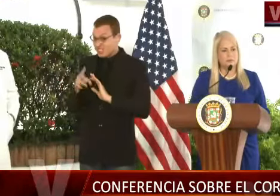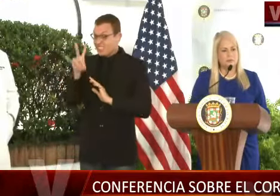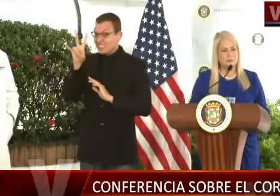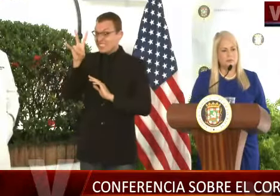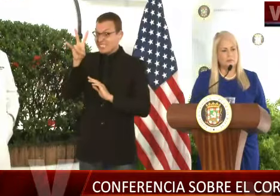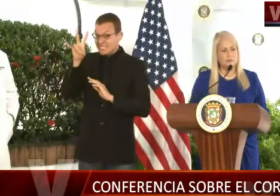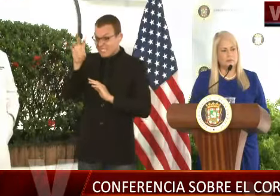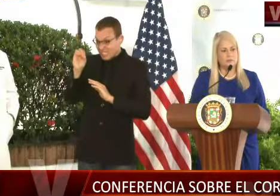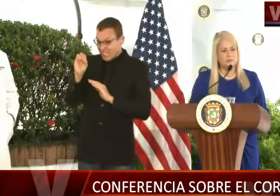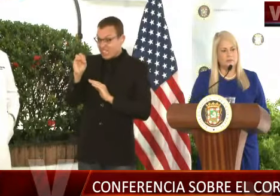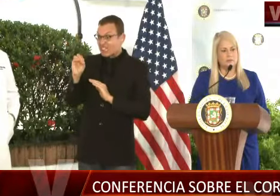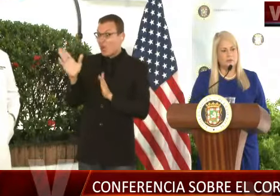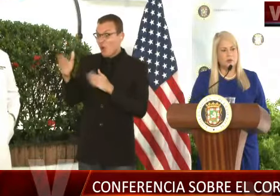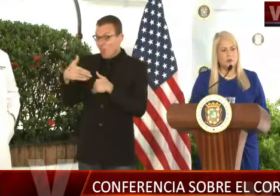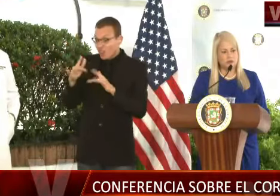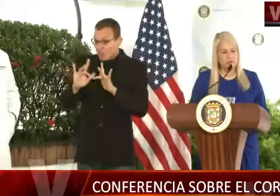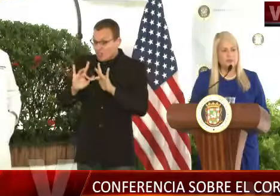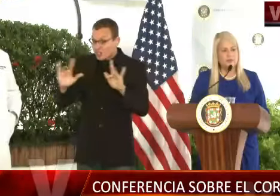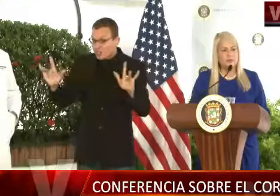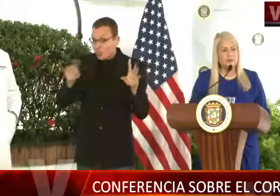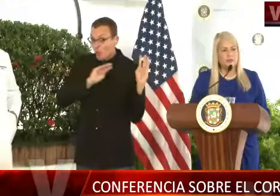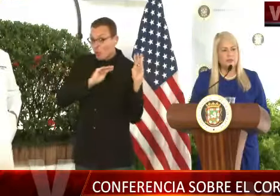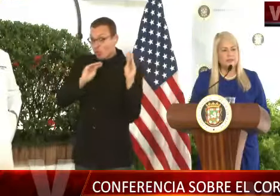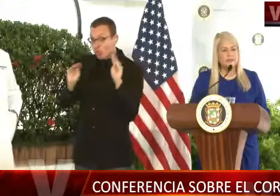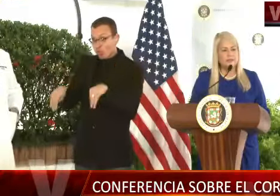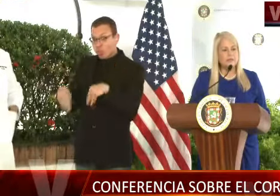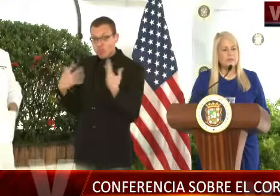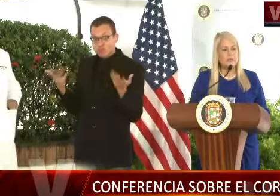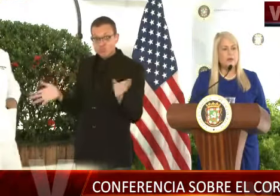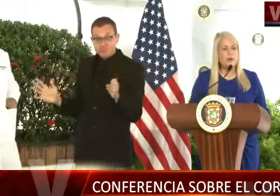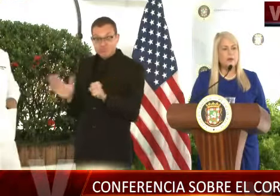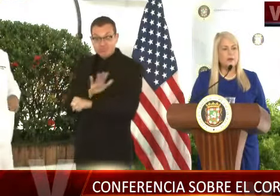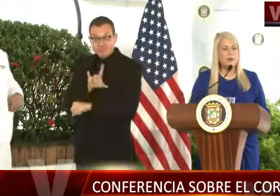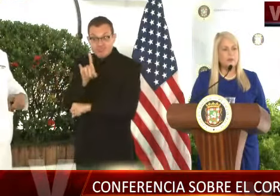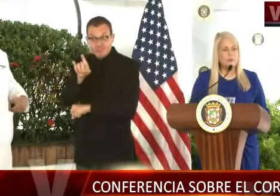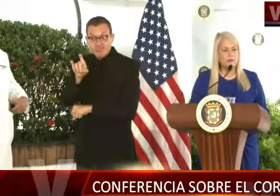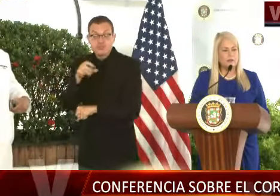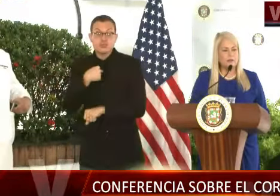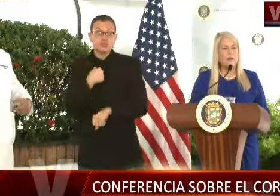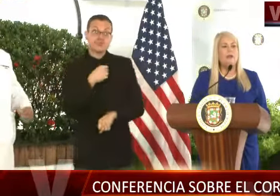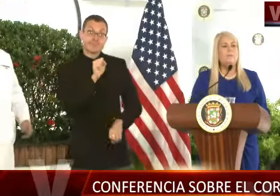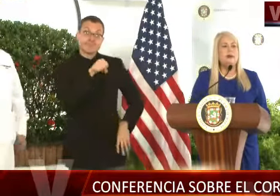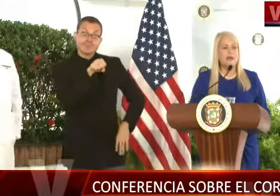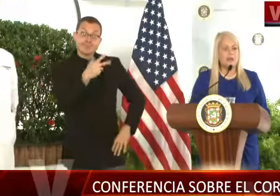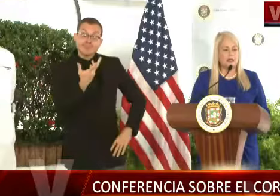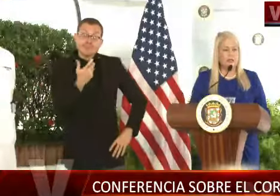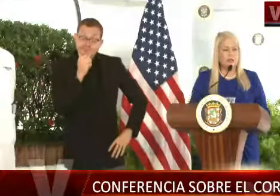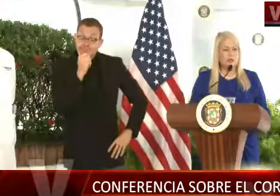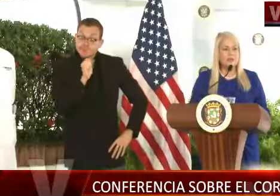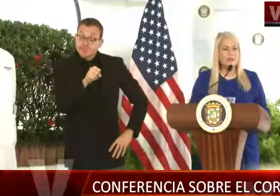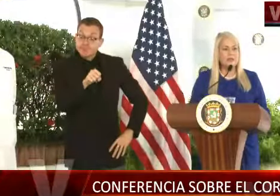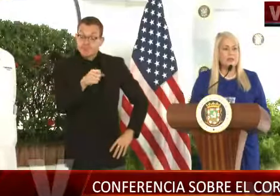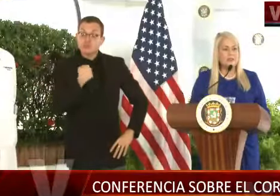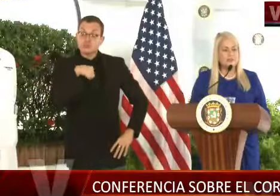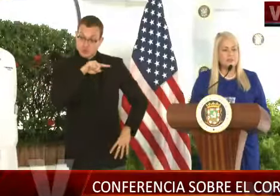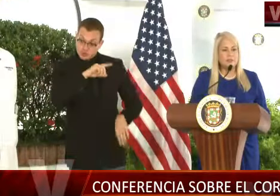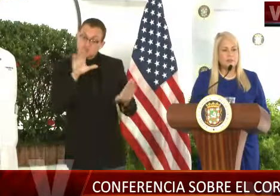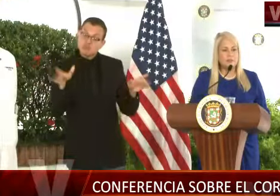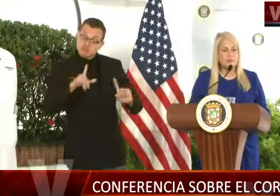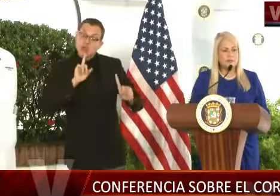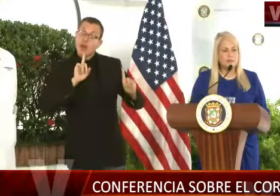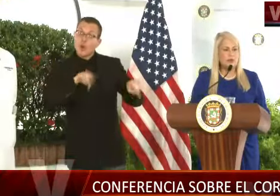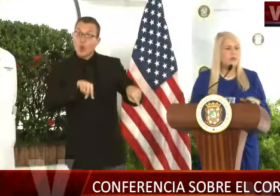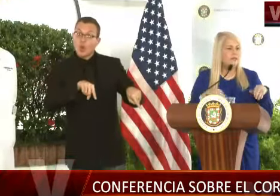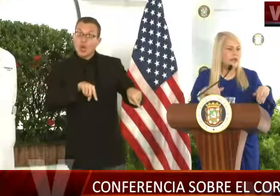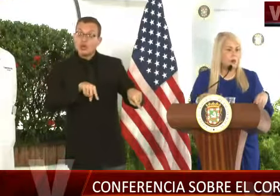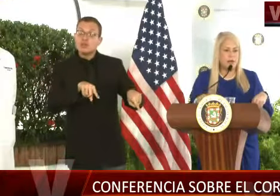de forma fast track? Correcto. Se está haciendo también una orden de compra para todo ese equipo que hace falta